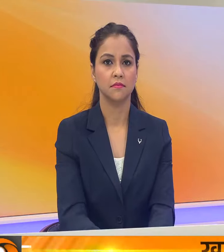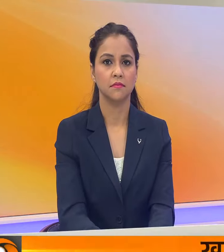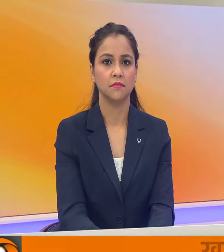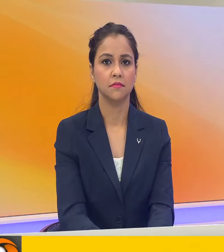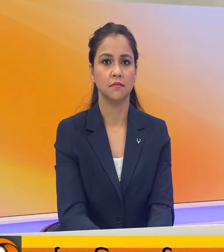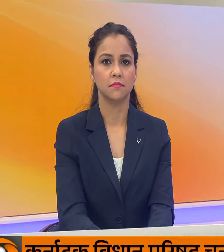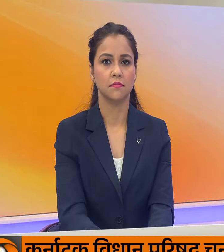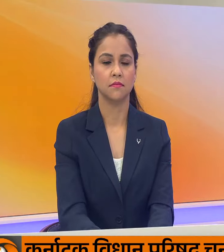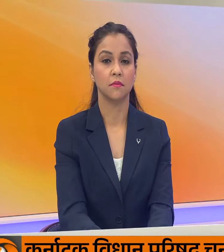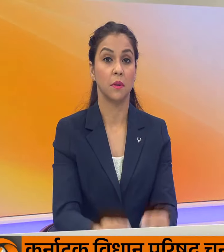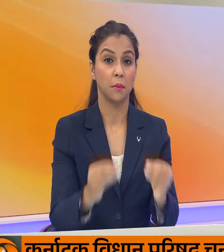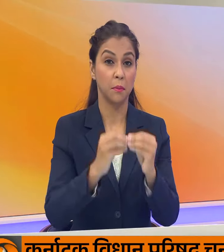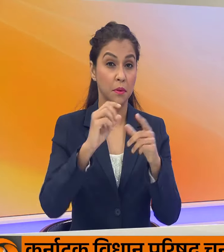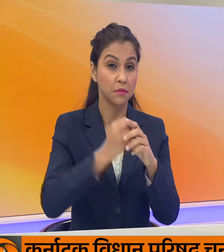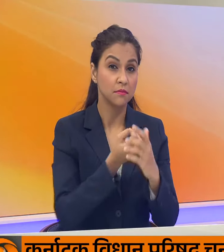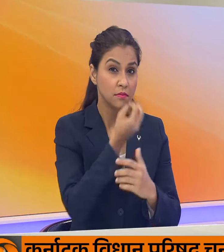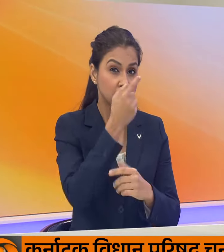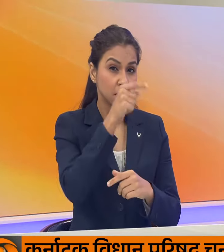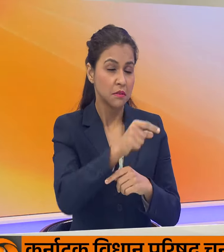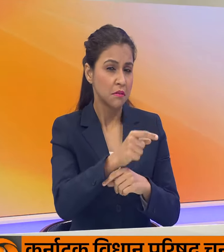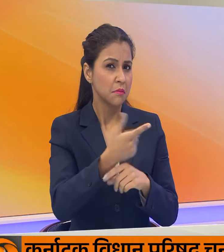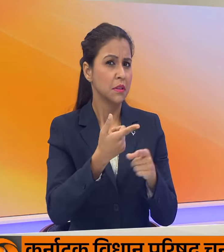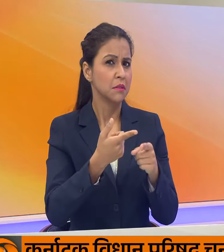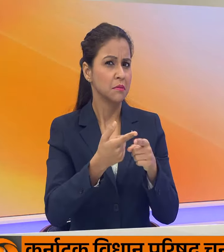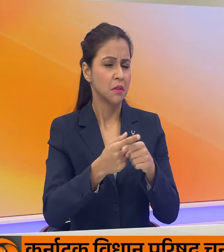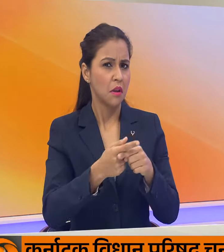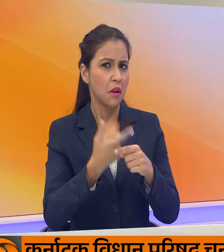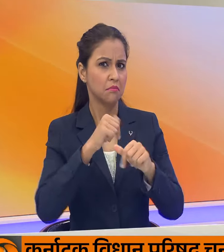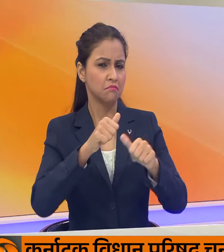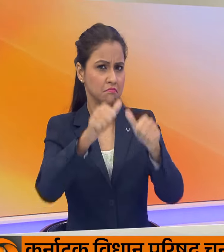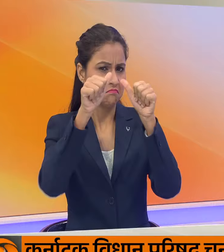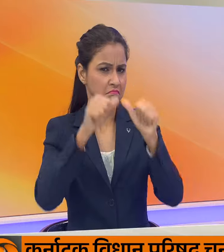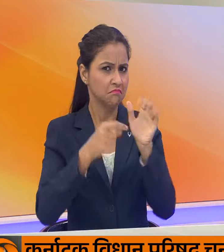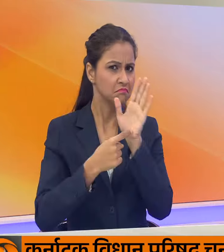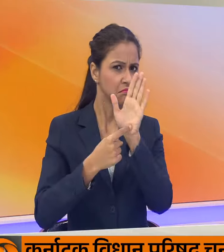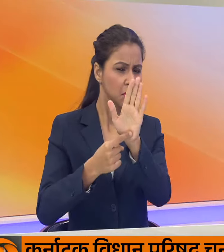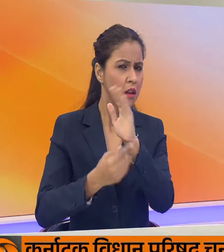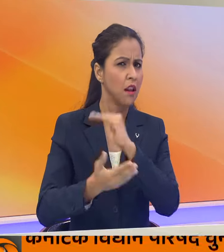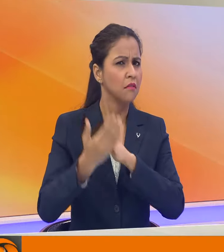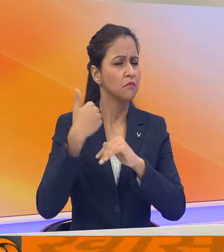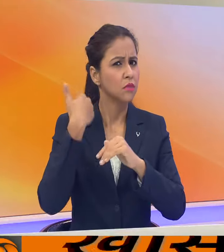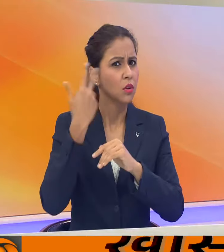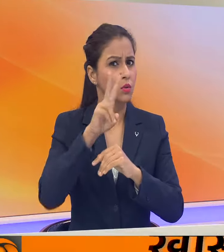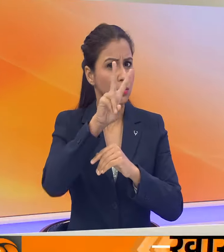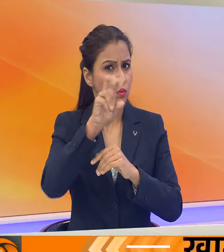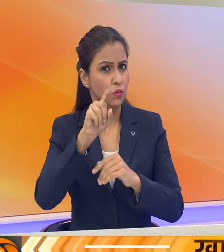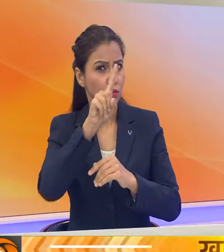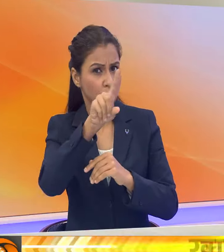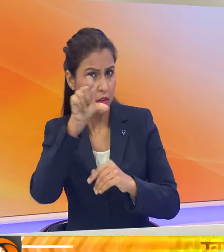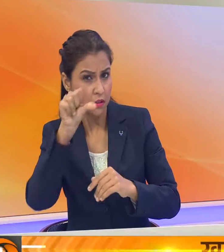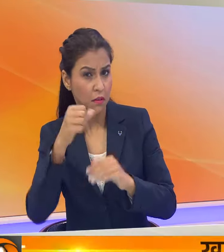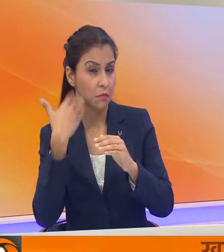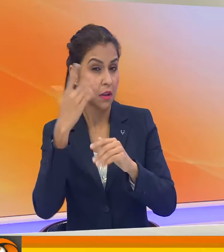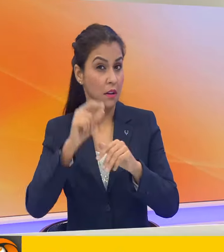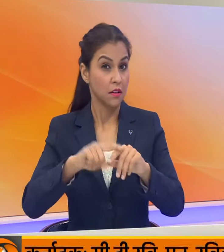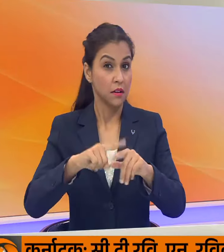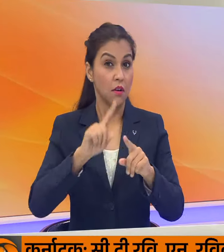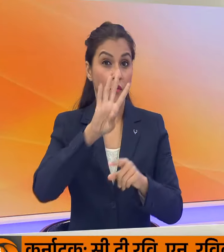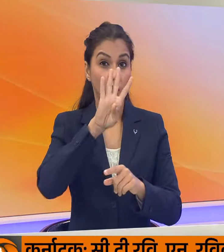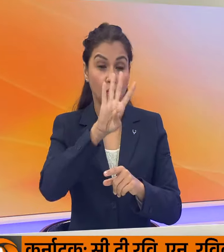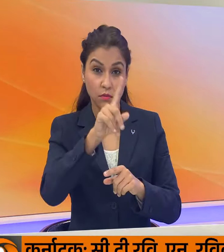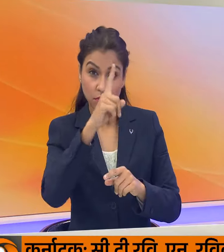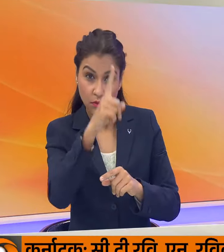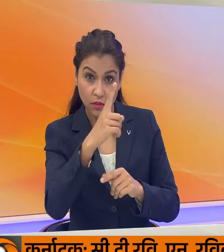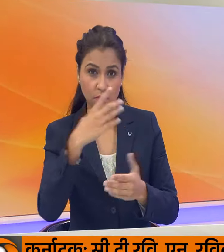बारती जनता पार्टी ने एक रेकॉर्ड खरा किया है पिछले 2019 में बारती जनता पार्टी ने 41 सीच